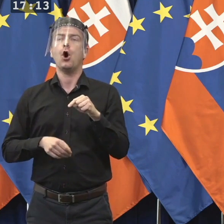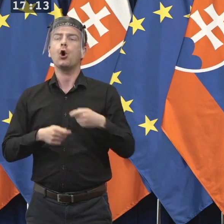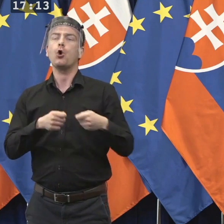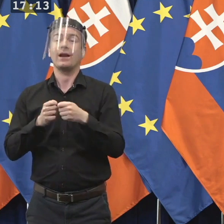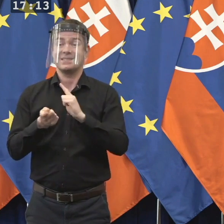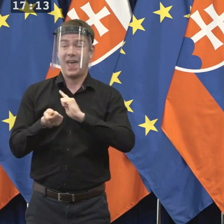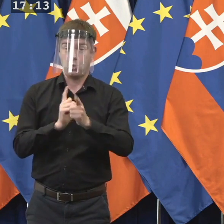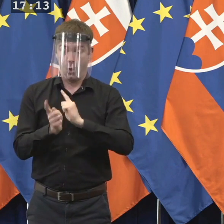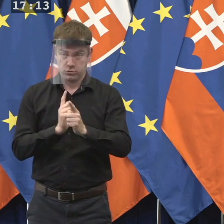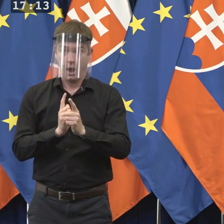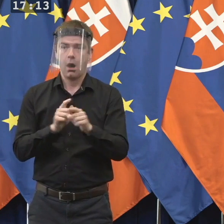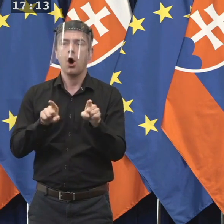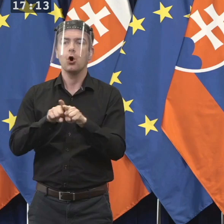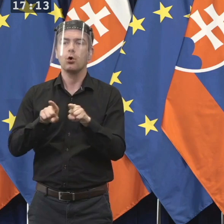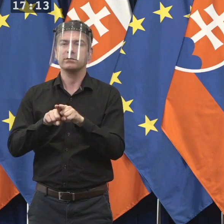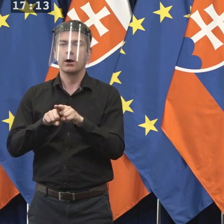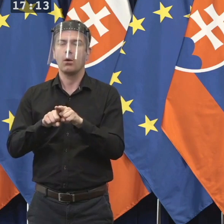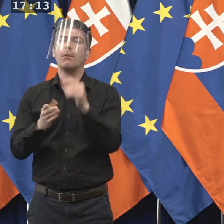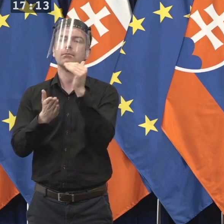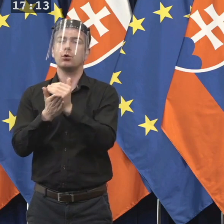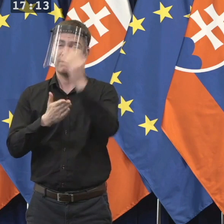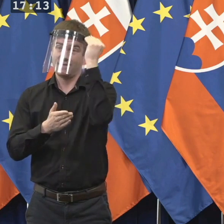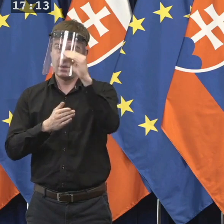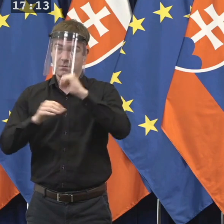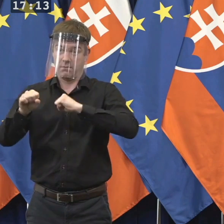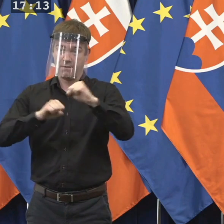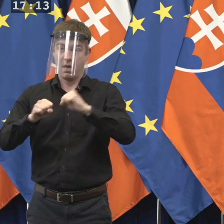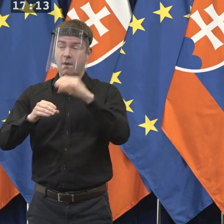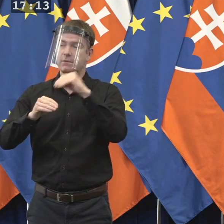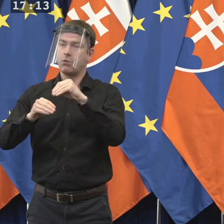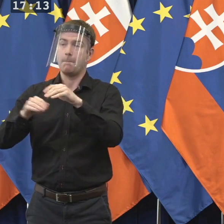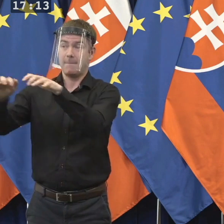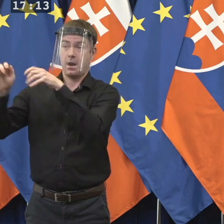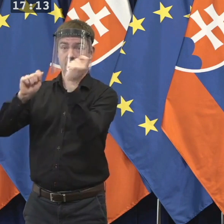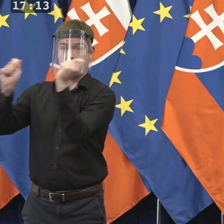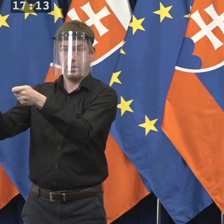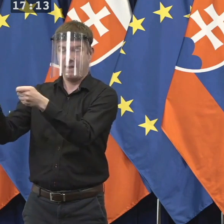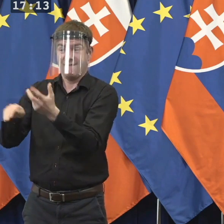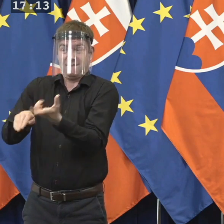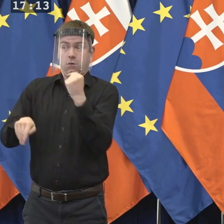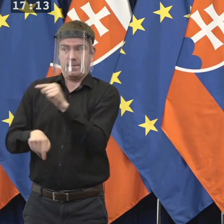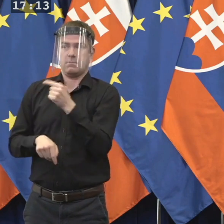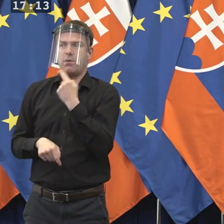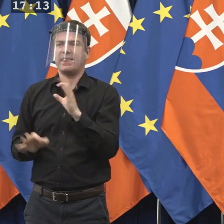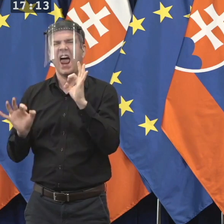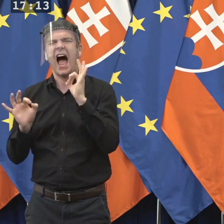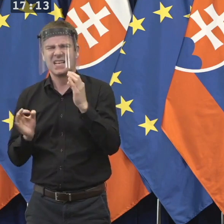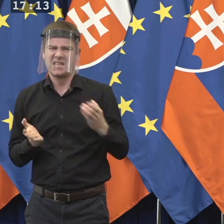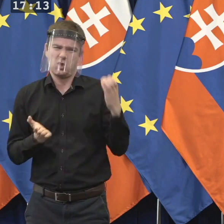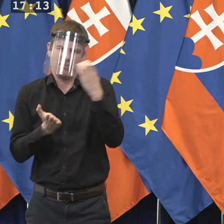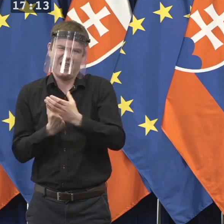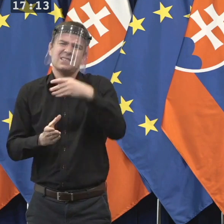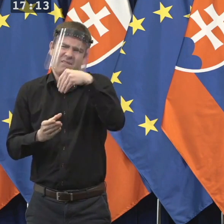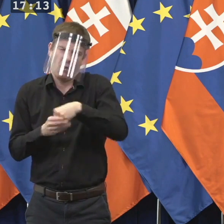ako sme posunuli programe vyhlásenia vlády do parlamentu, povedali, že s veľkou pravdepodobnosťou využijeme možnosť nominovať